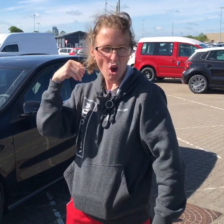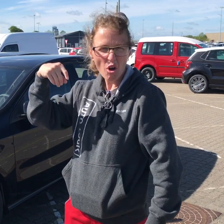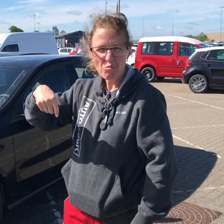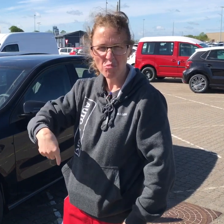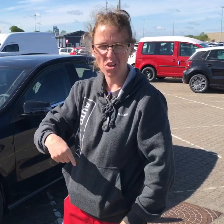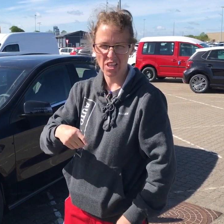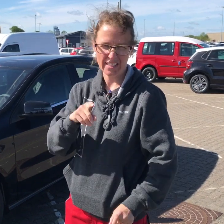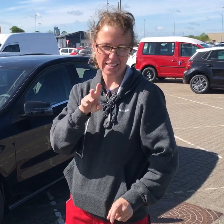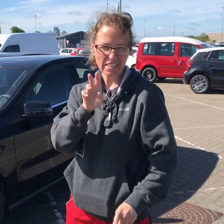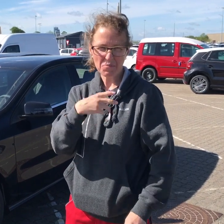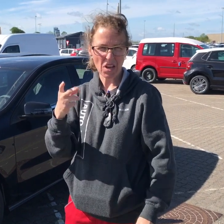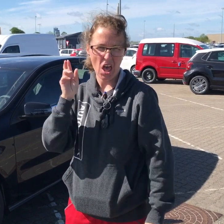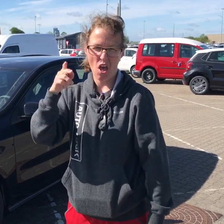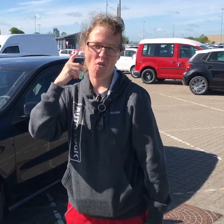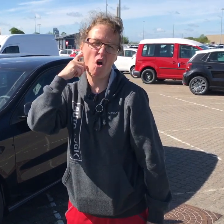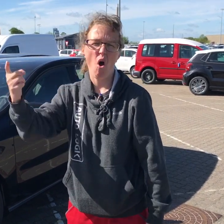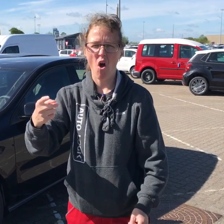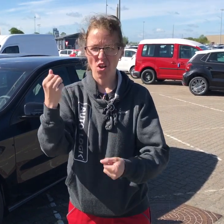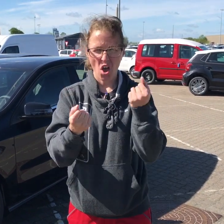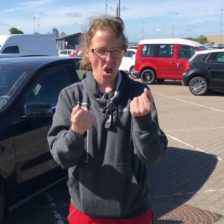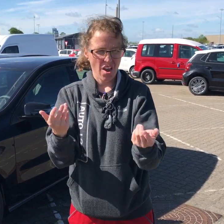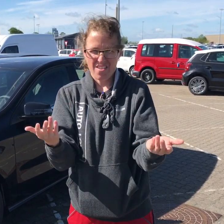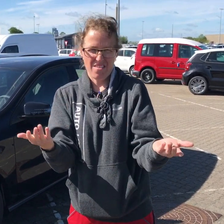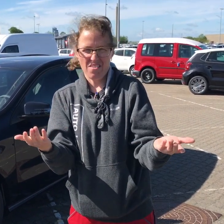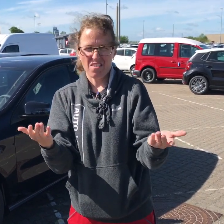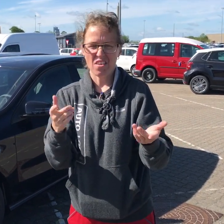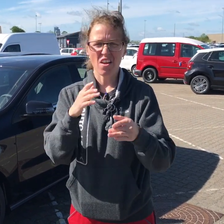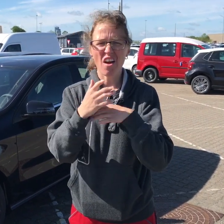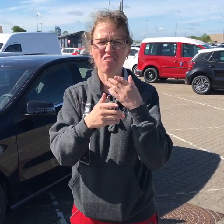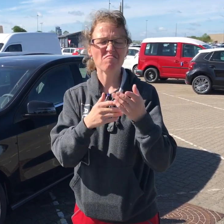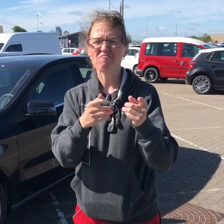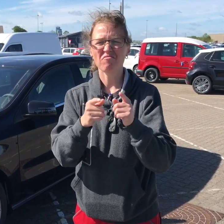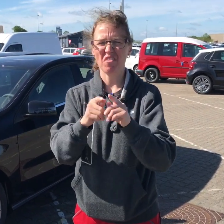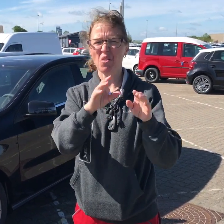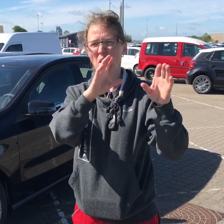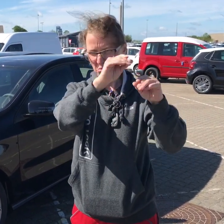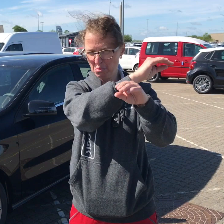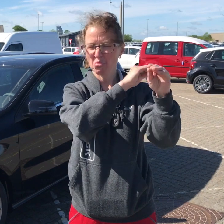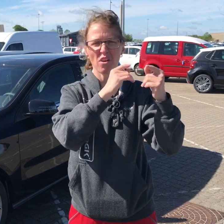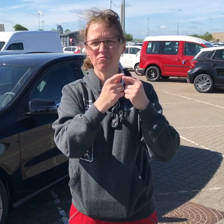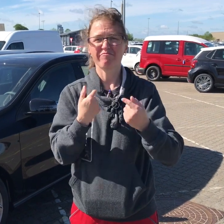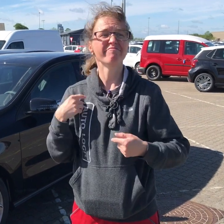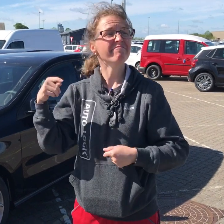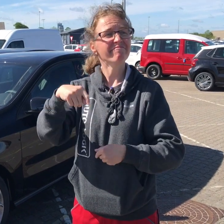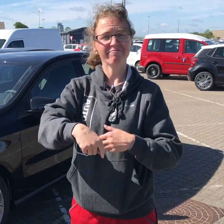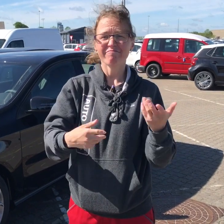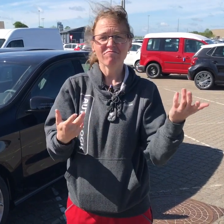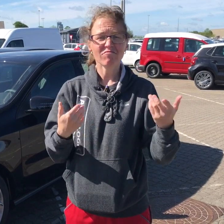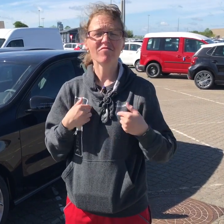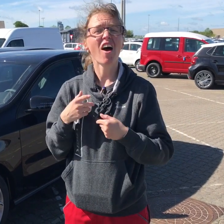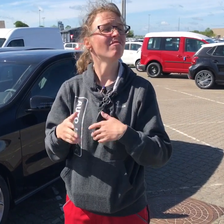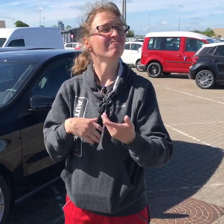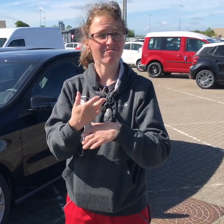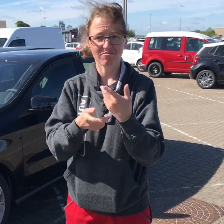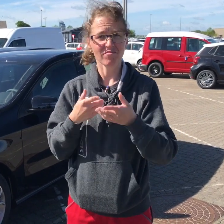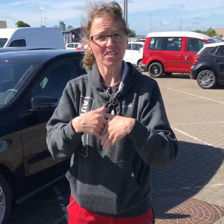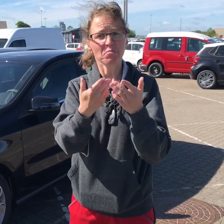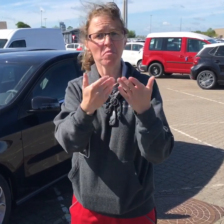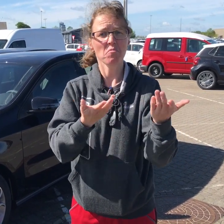hvorfor skal en døv arbejde her? Hun kan jo ikke høre bilerne. Men jeg kom i gang og var meget hjælpsom. Ude på pladsen er der nogle